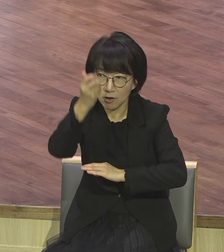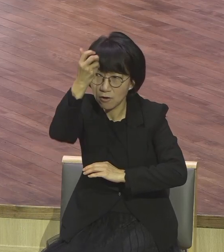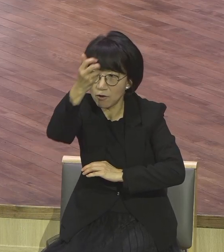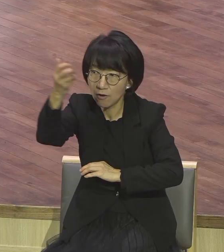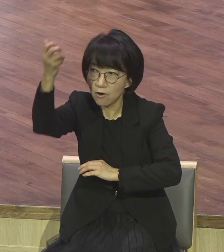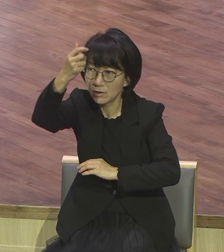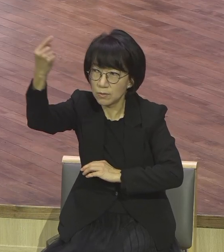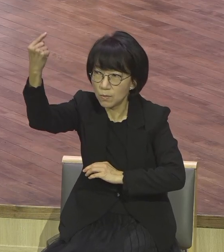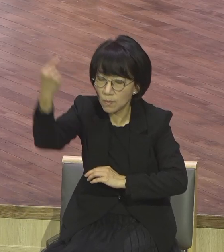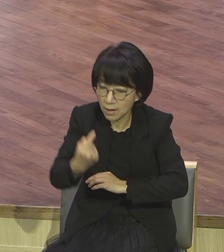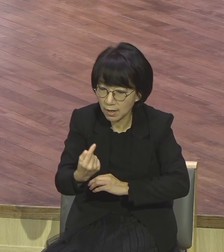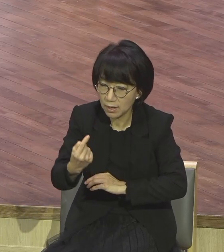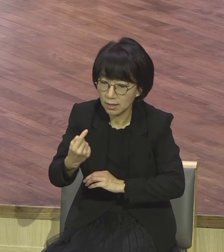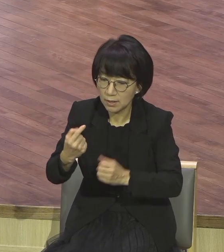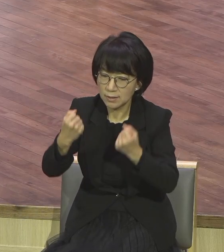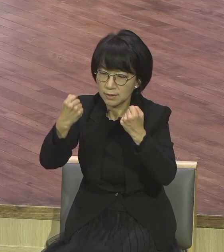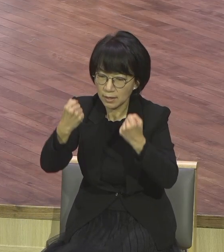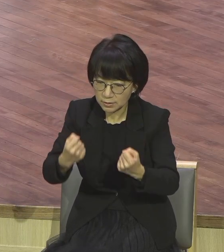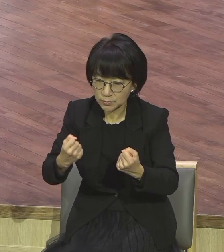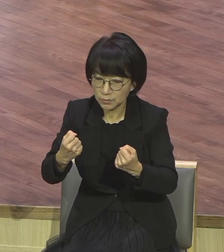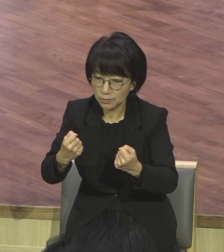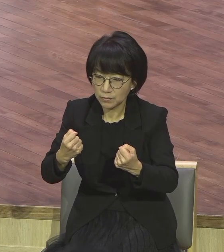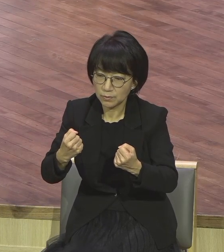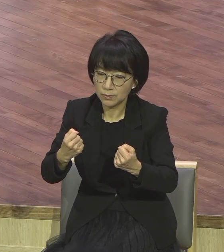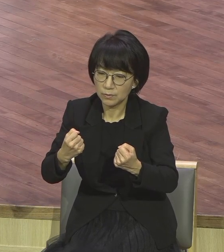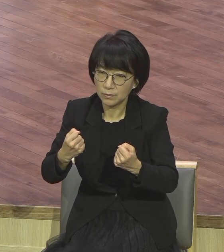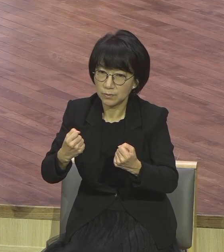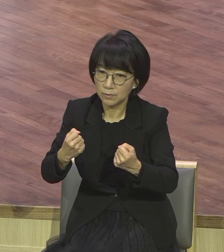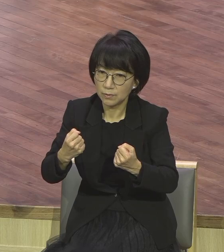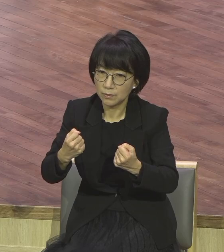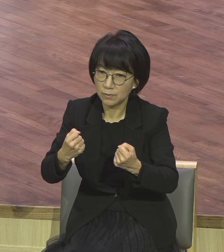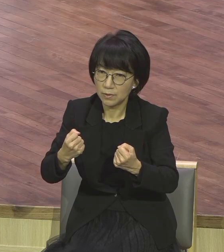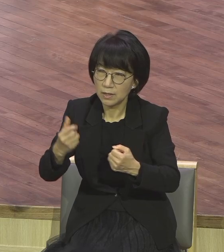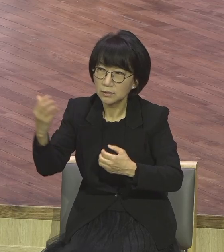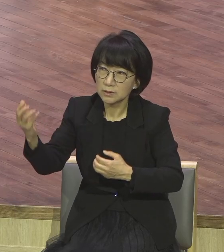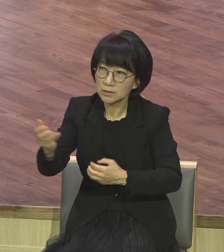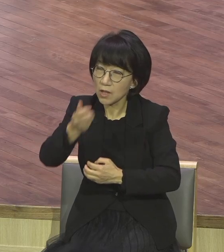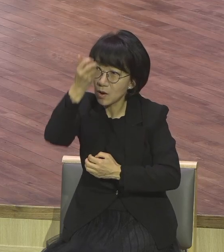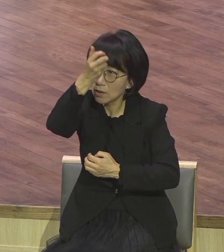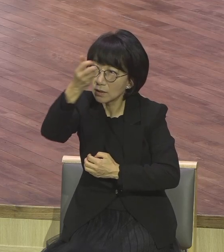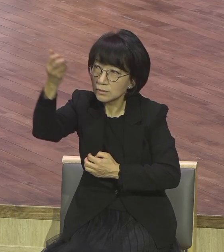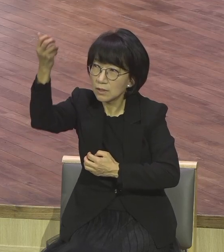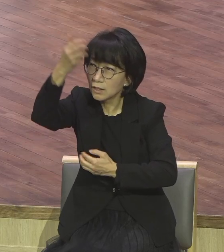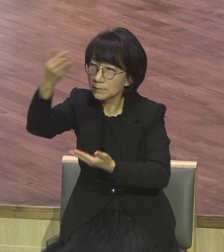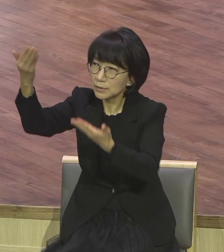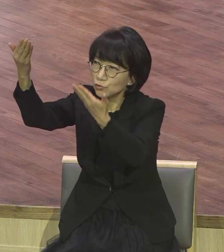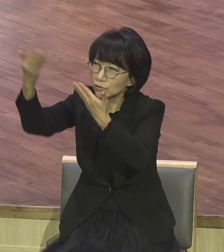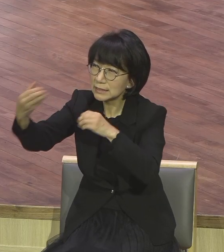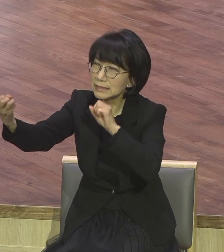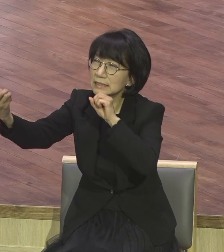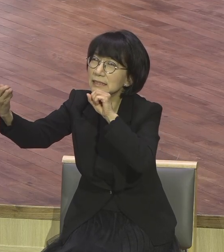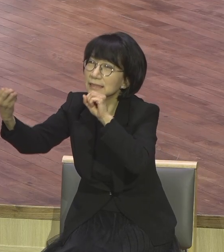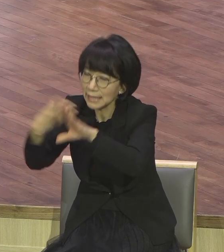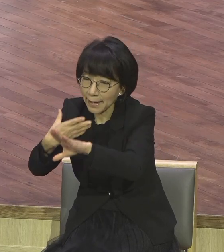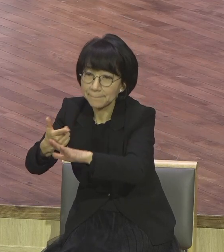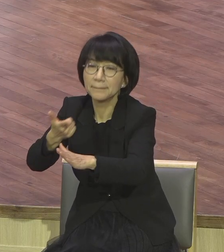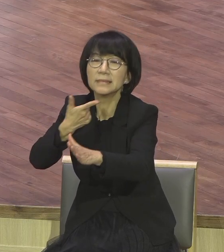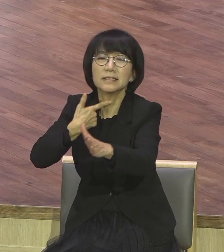성의의 사람 성의의 응답 이걸 한번 맛보는 삶이 되기를 주여 놓고 축복합니다